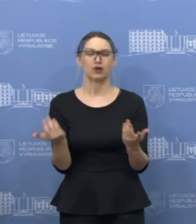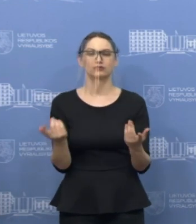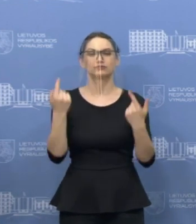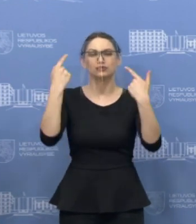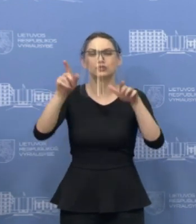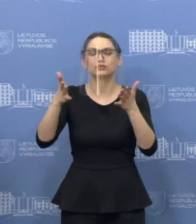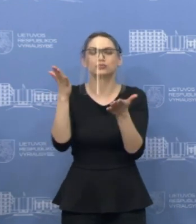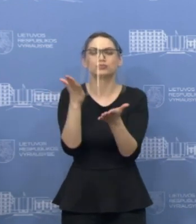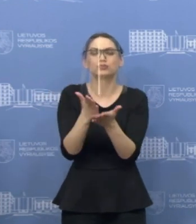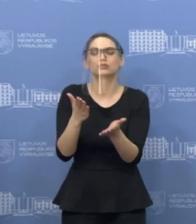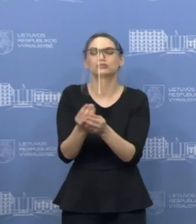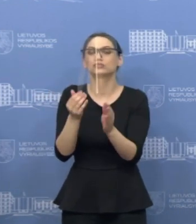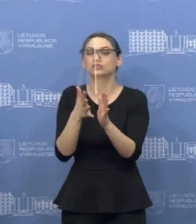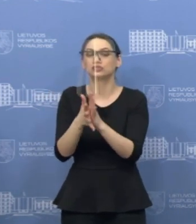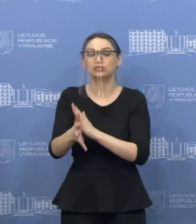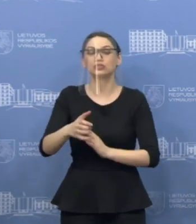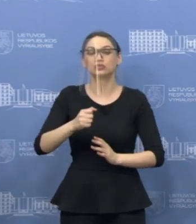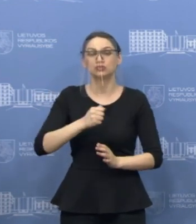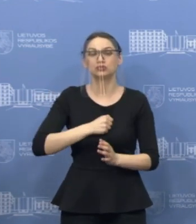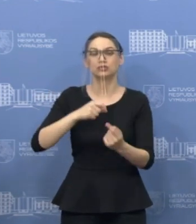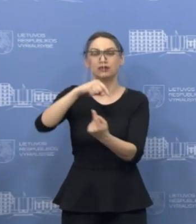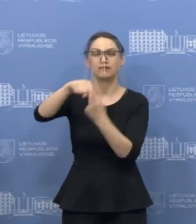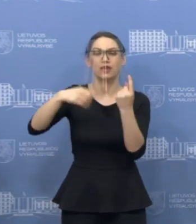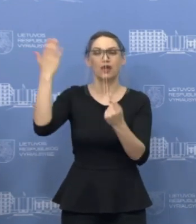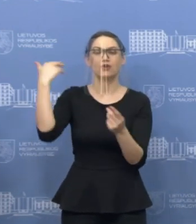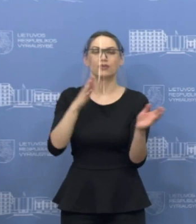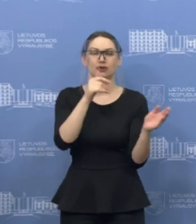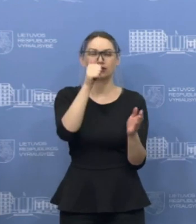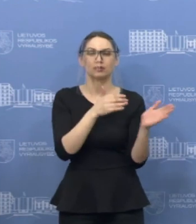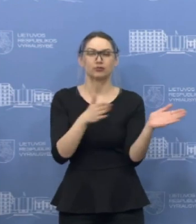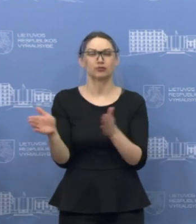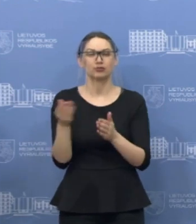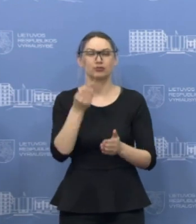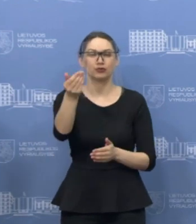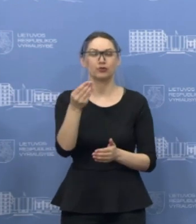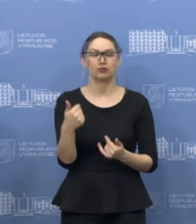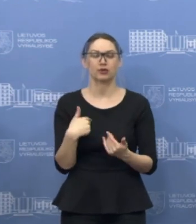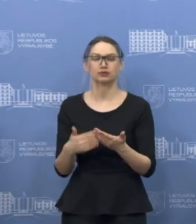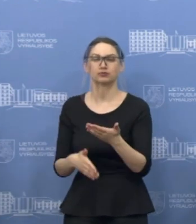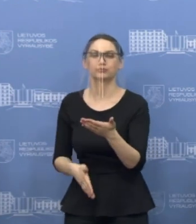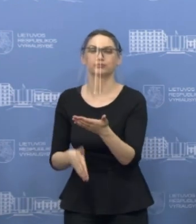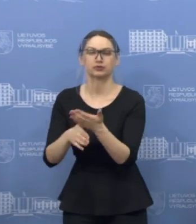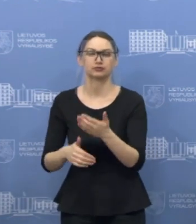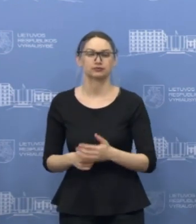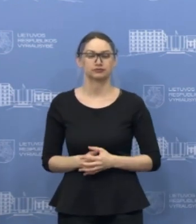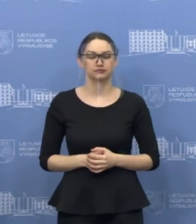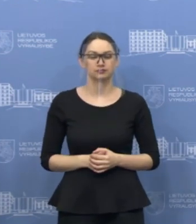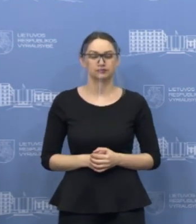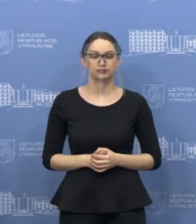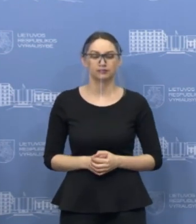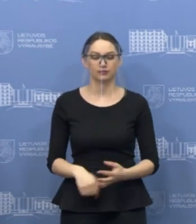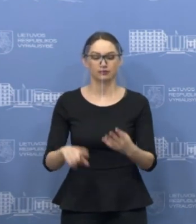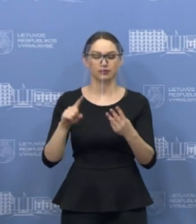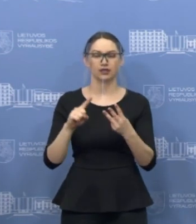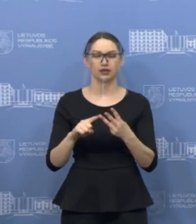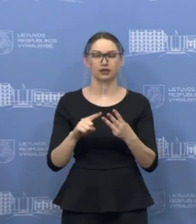kitos būtinosios išlaidos, kurią versininkai kas mėnesį turi išleisti. Na ir trečias šios dienos akcentas,